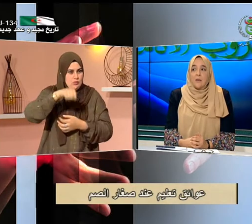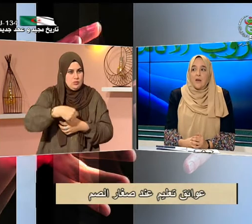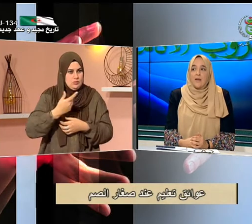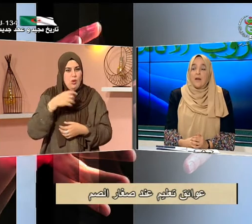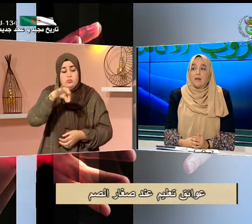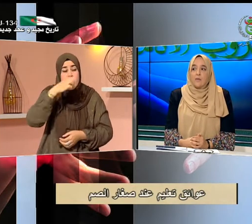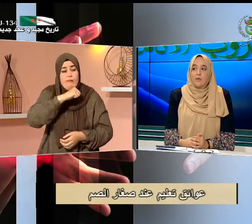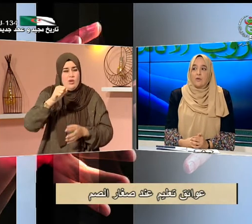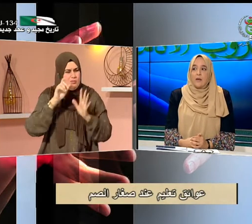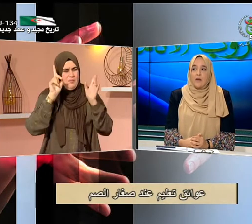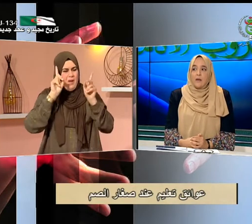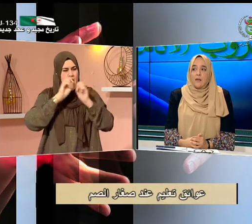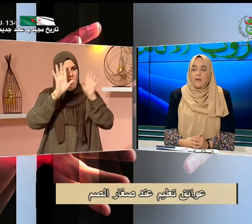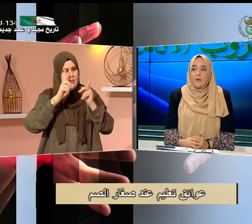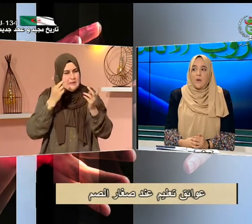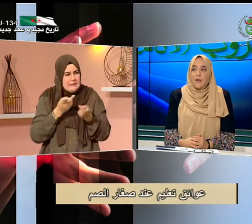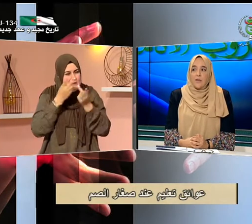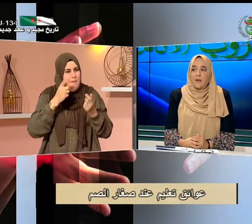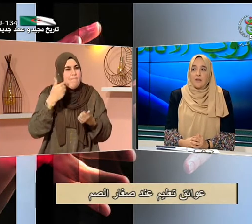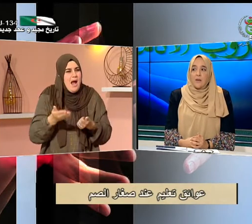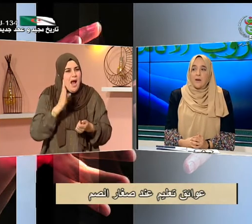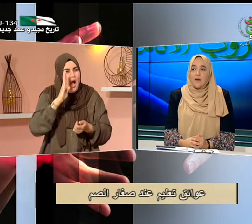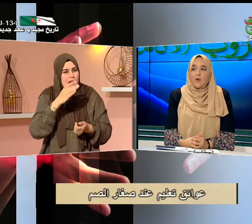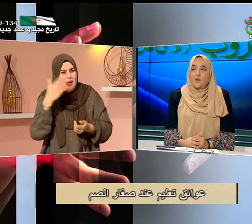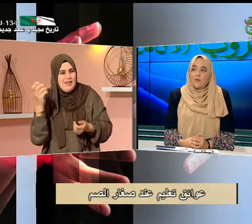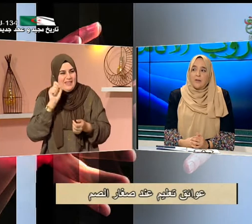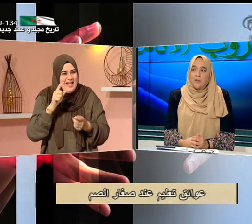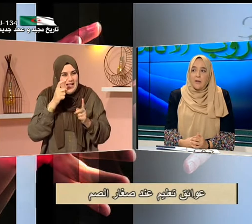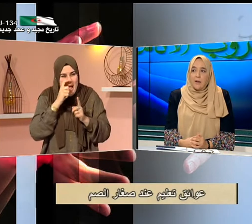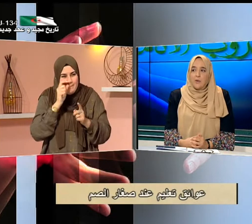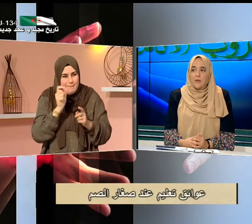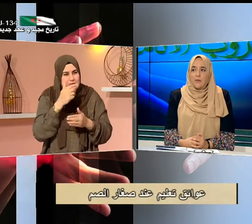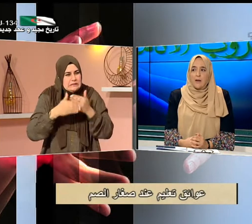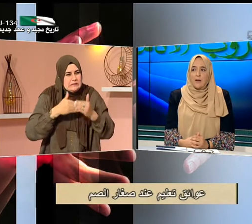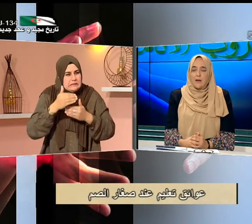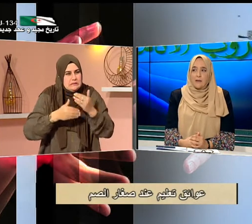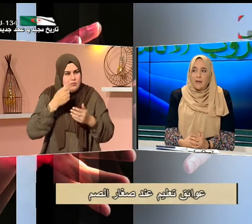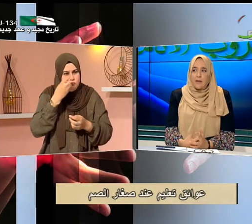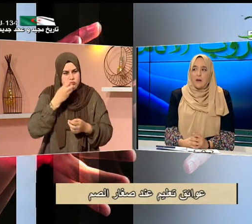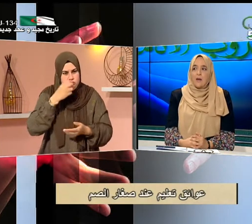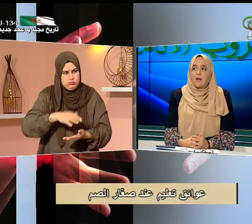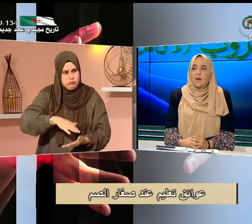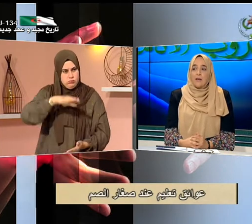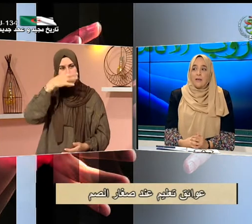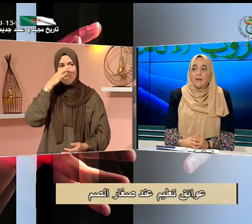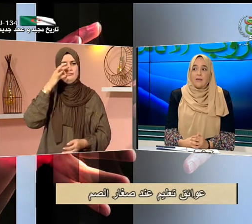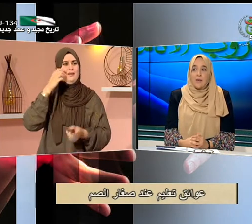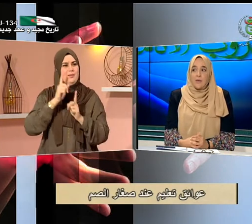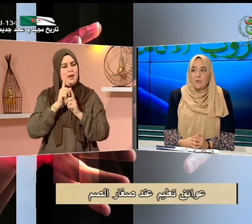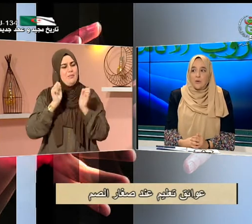بعينه أكثر من أذنه يعني هو لا يفهم عندما يقوم الأستاذ بالتكلم بصورة سريعة لكن إذا تكلم ببطء